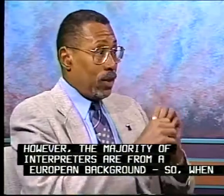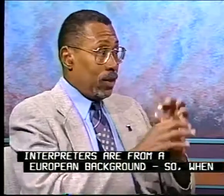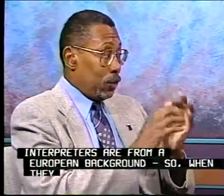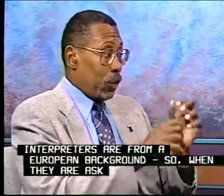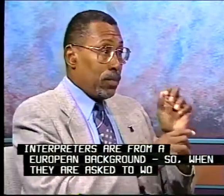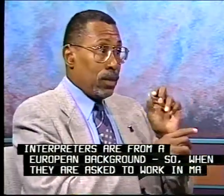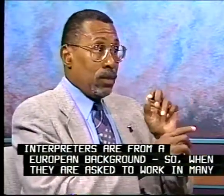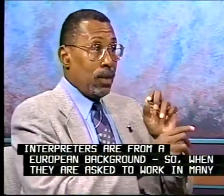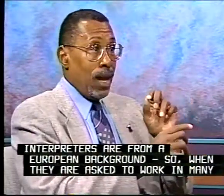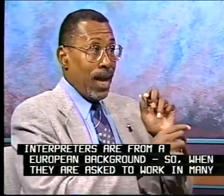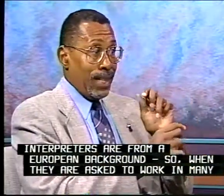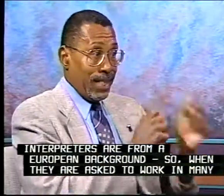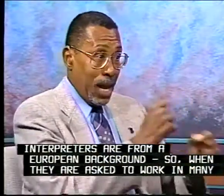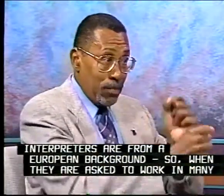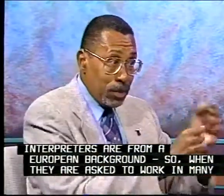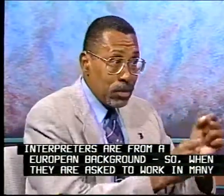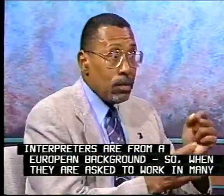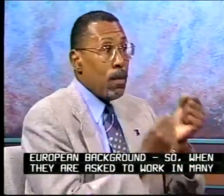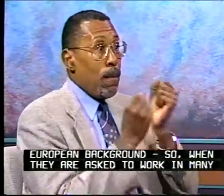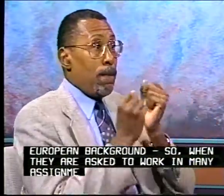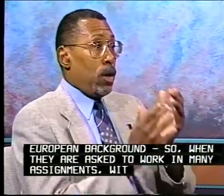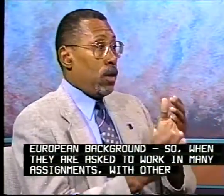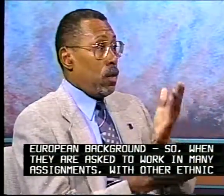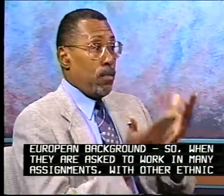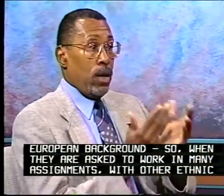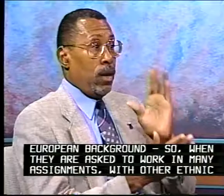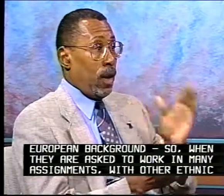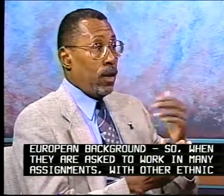So when they're asked to work in many assignments